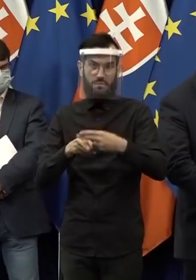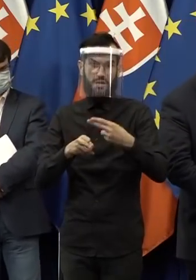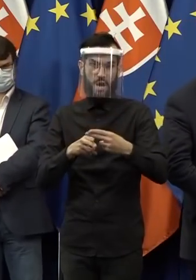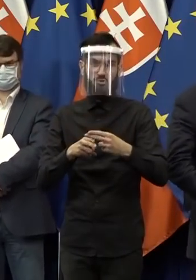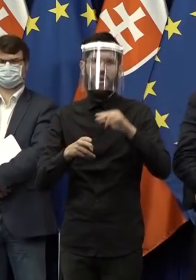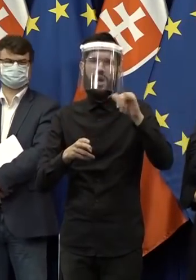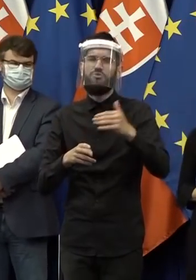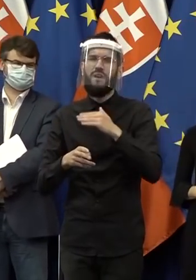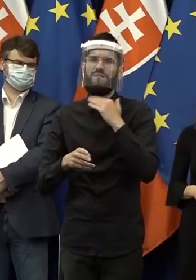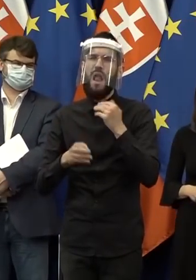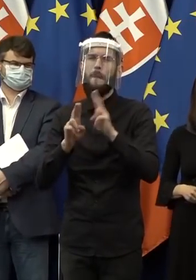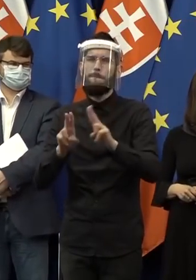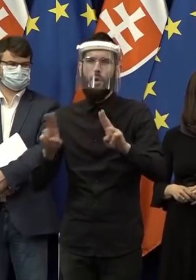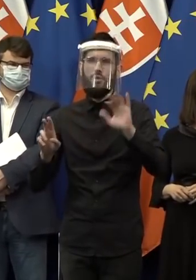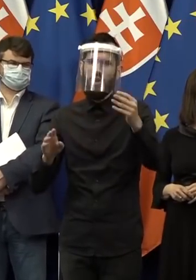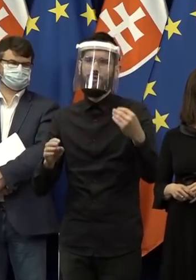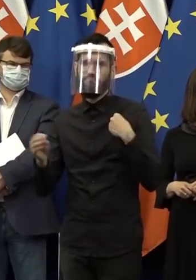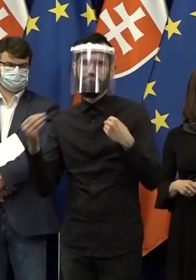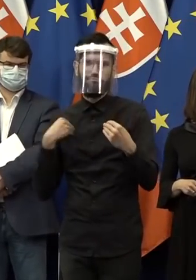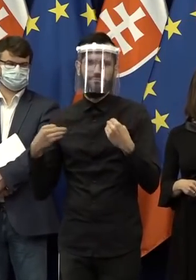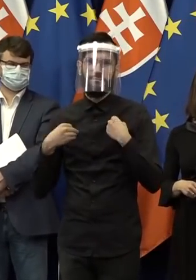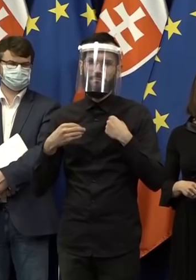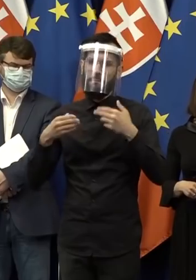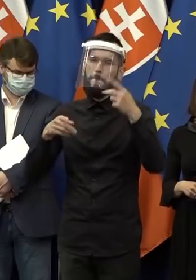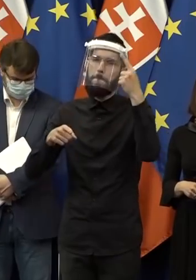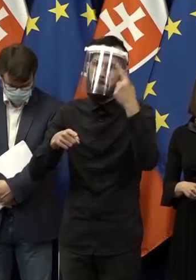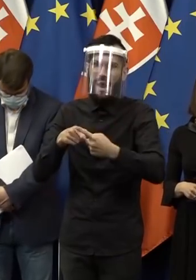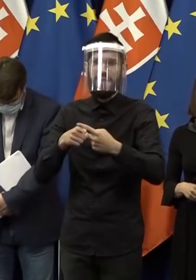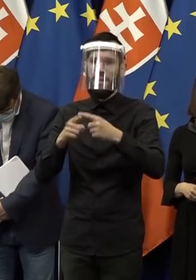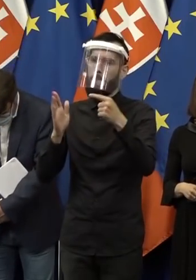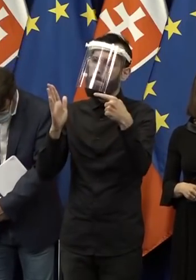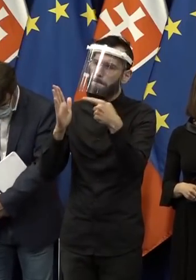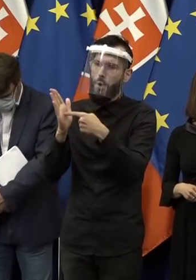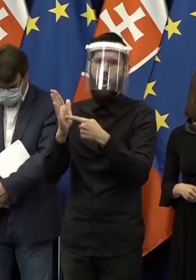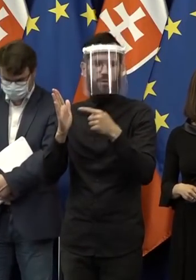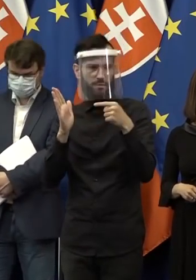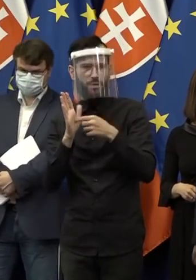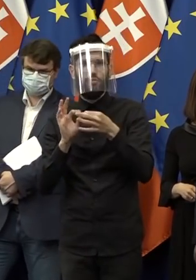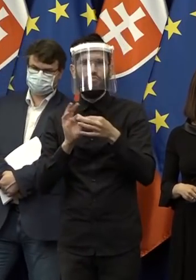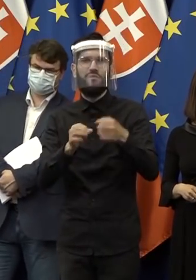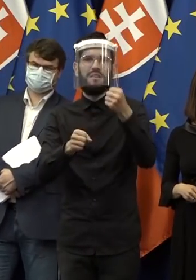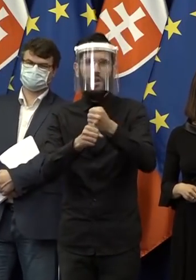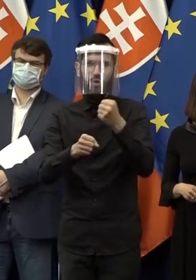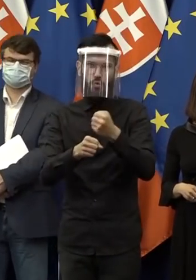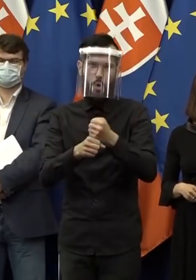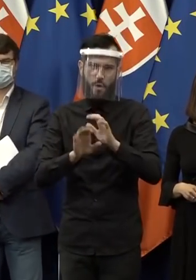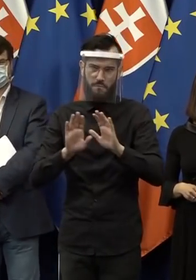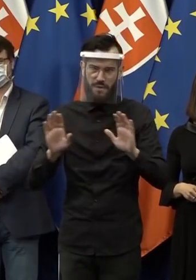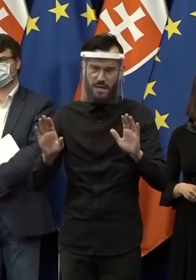veľmi veľa príležitostí sa pýtať konkrétne k bodom, ktoré teda sa realizujú,